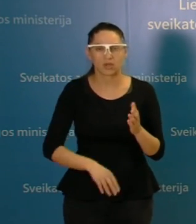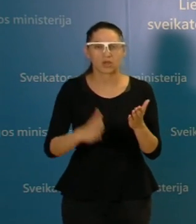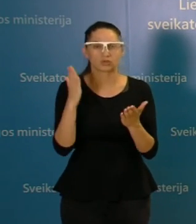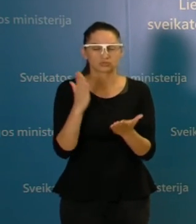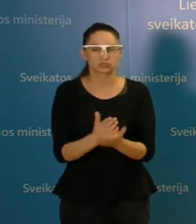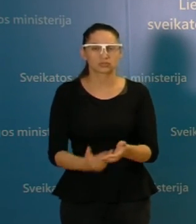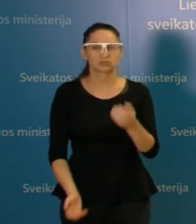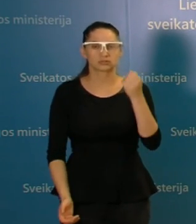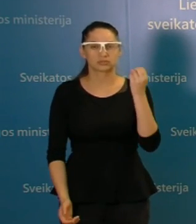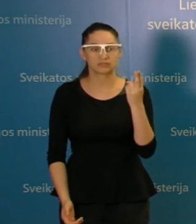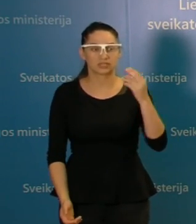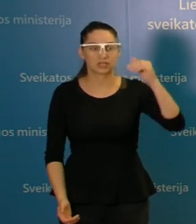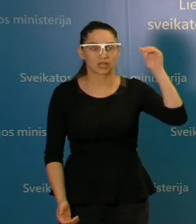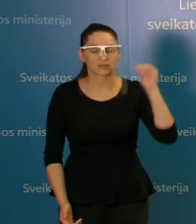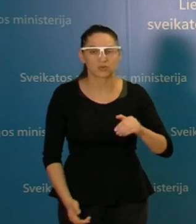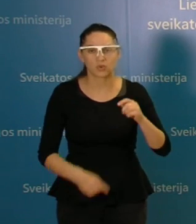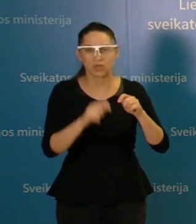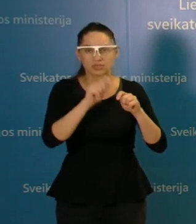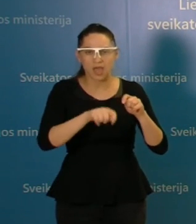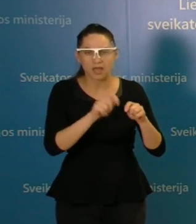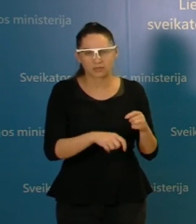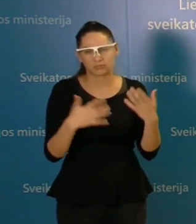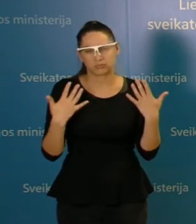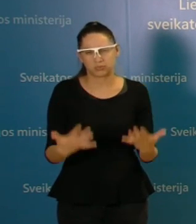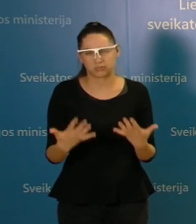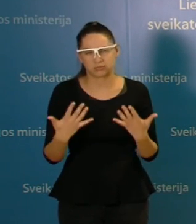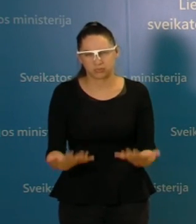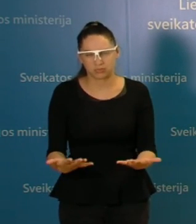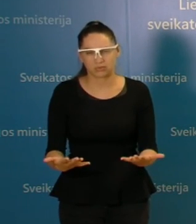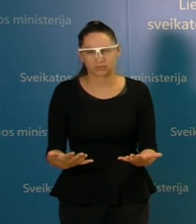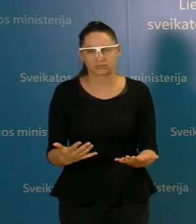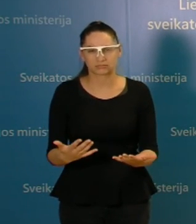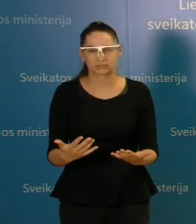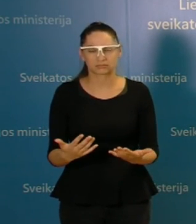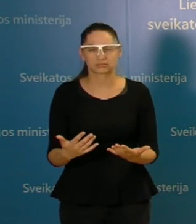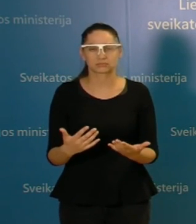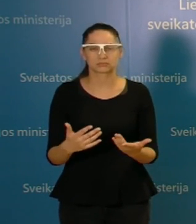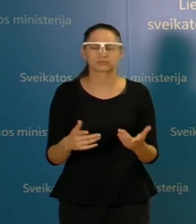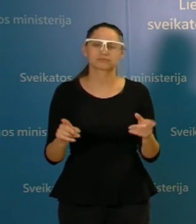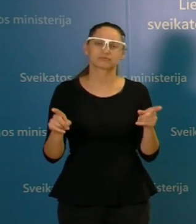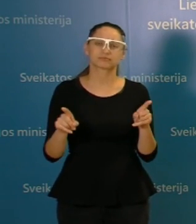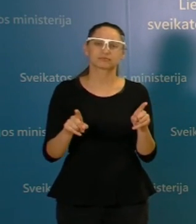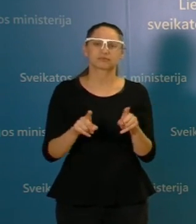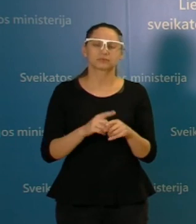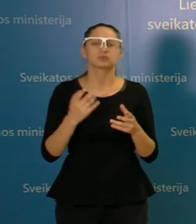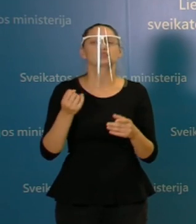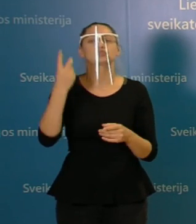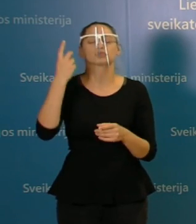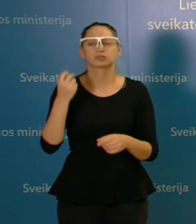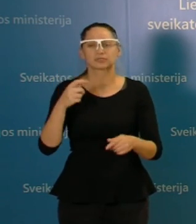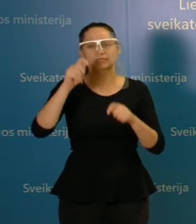tūkstančių, tai tikrai nesitikėkim, kad mes galim kažkokius stebuklingų būdų padvigubinti ar